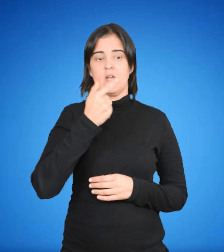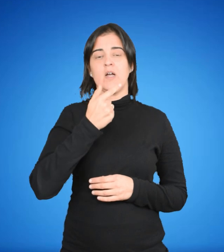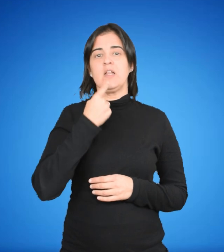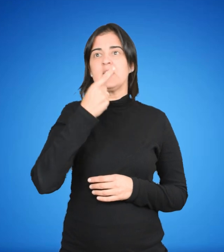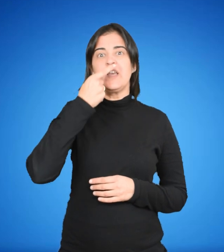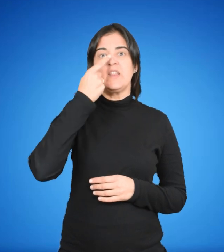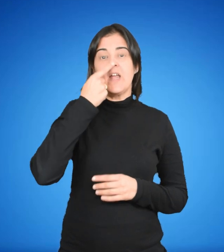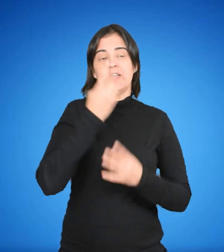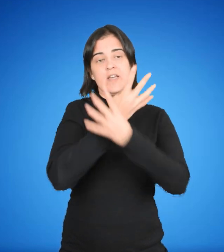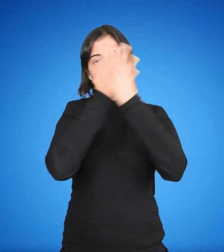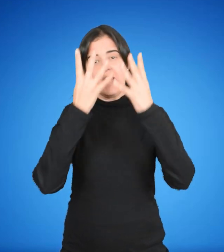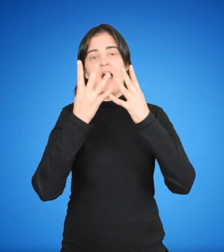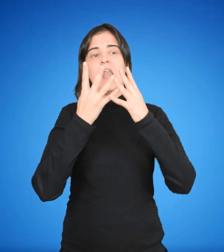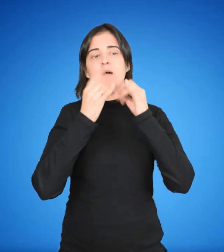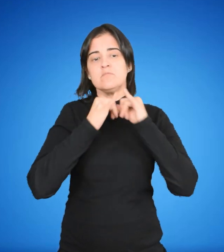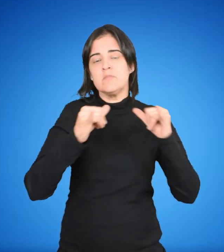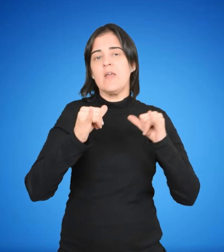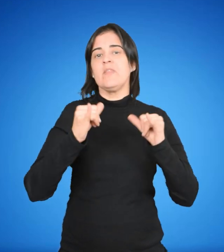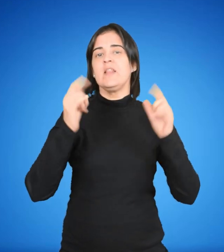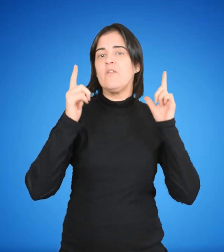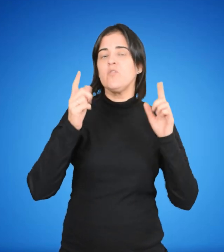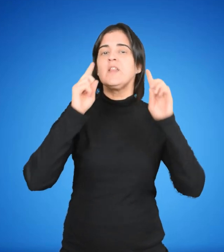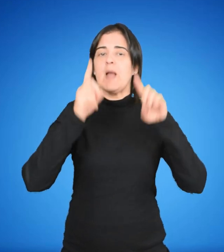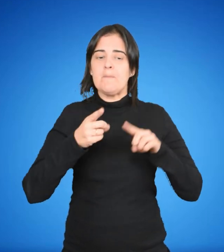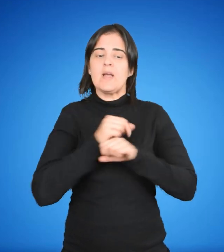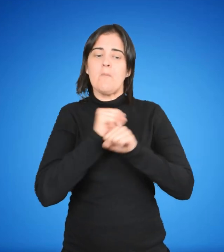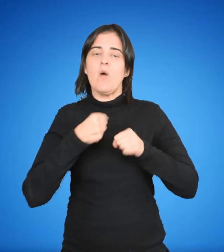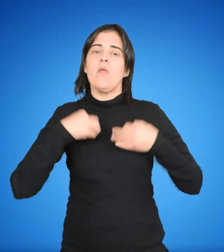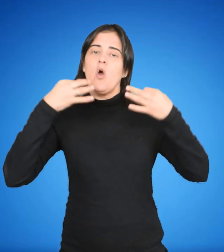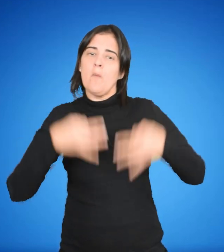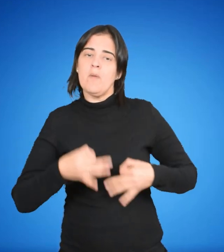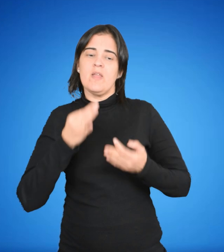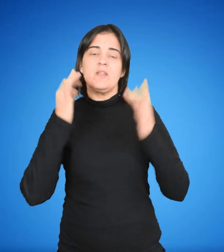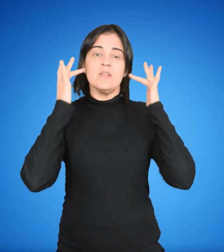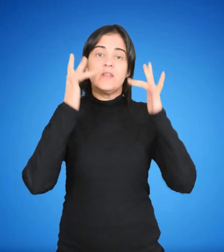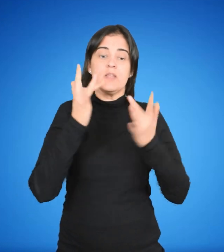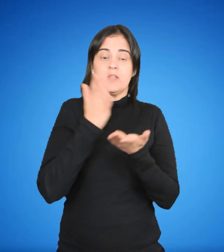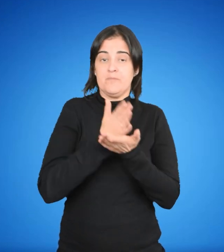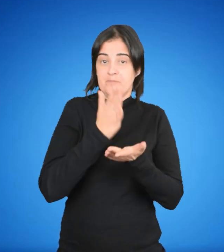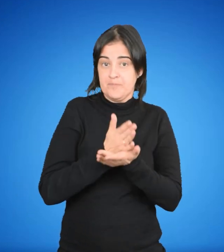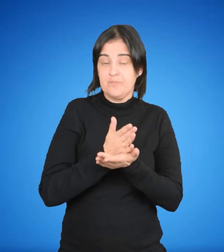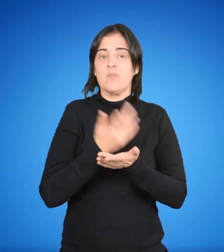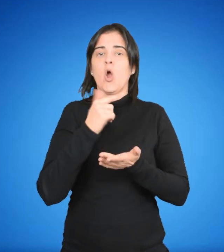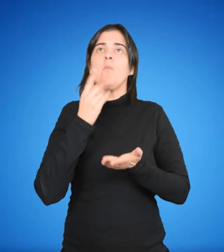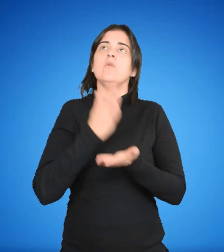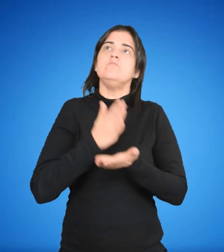declarase de interés general la promoción del goce y el efectivo ejercicio del derecho a la educación, como un derecho humano